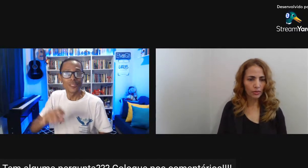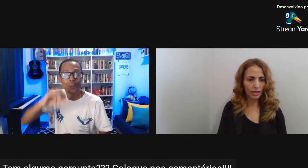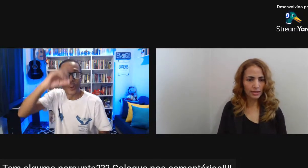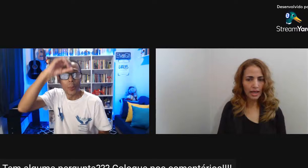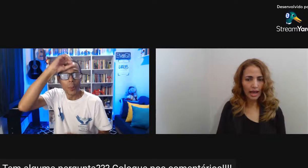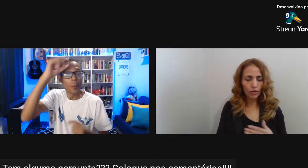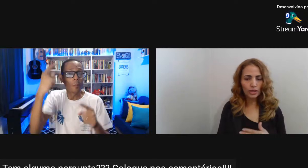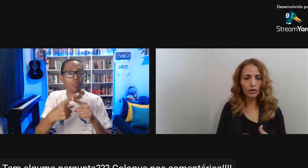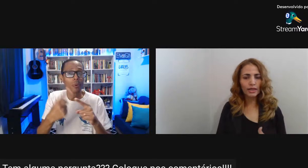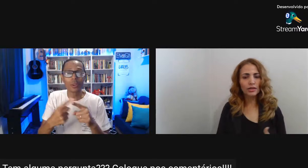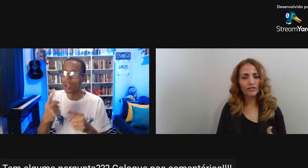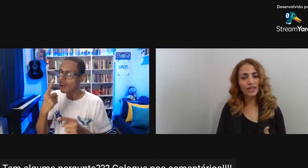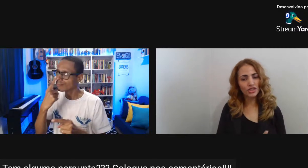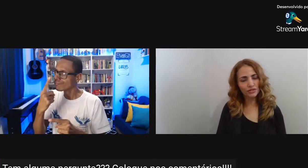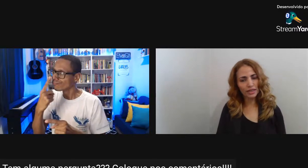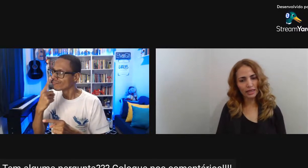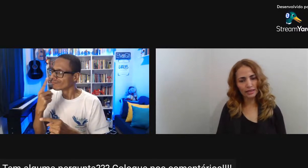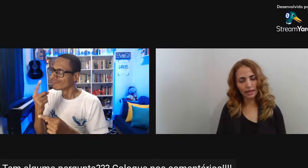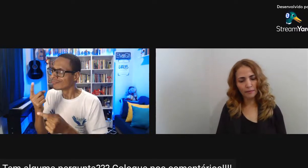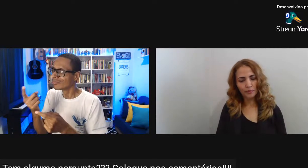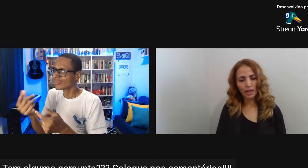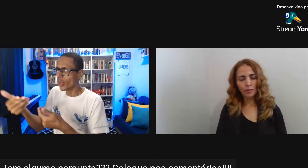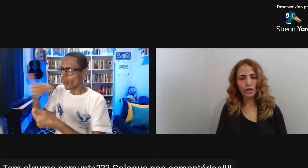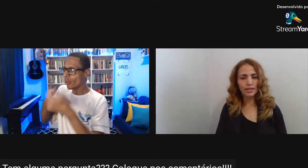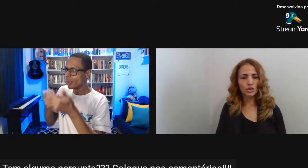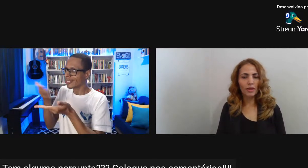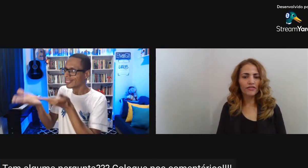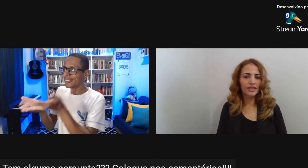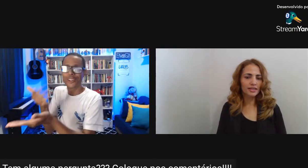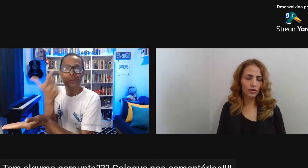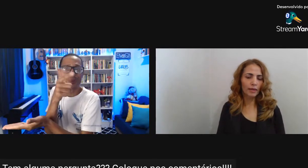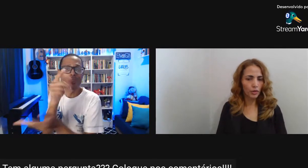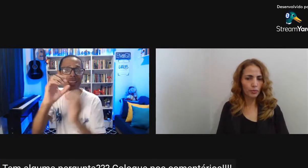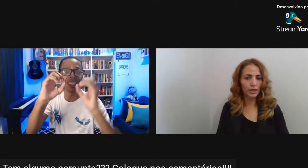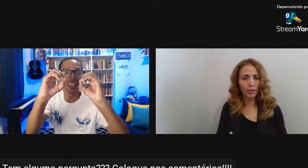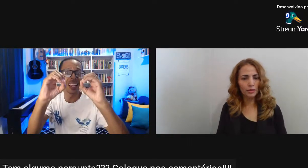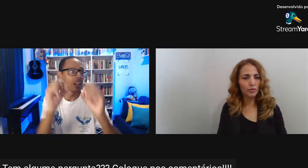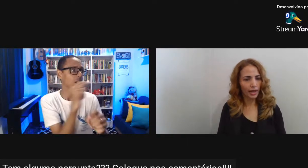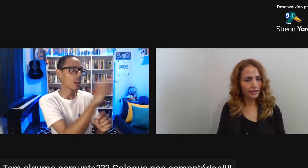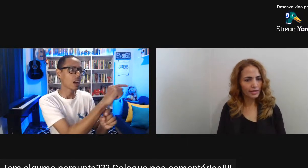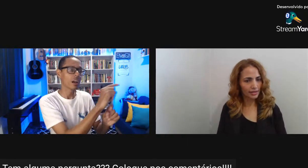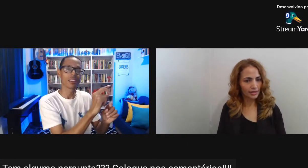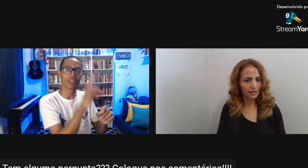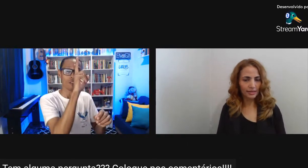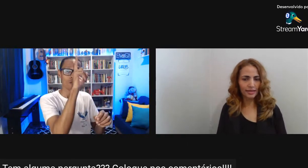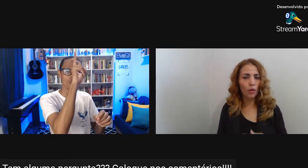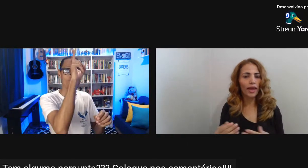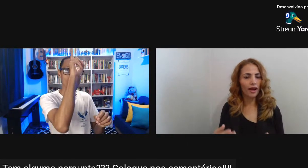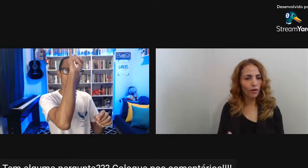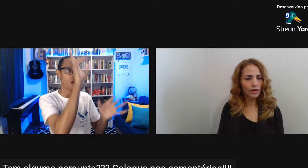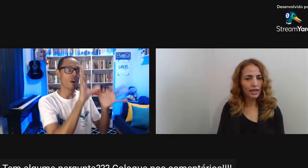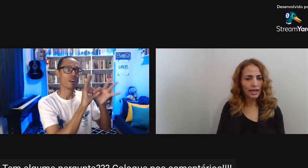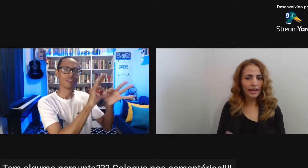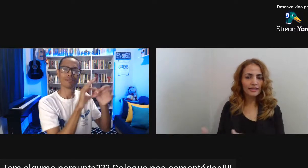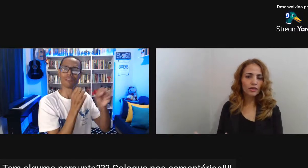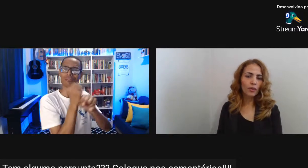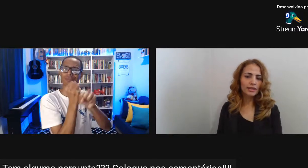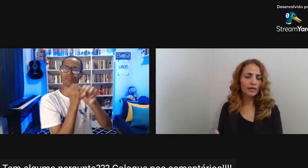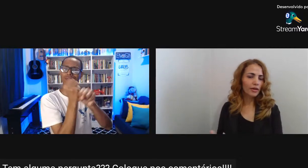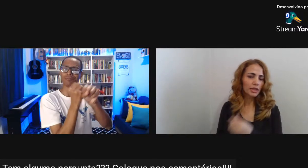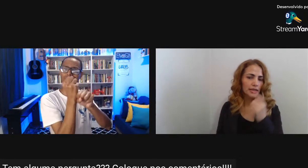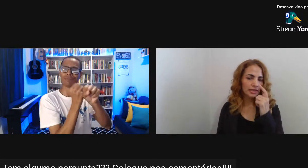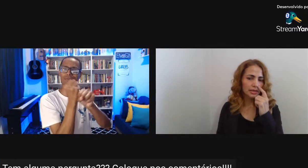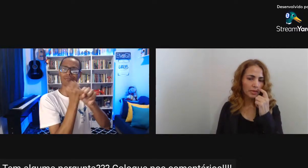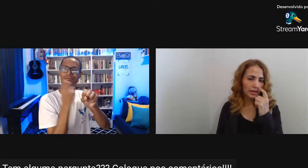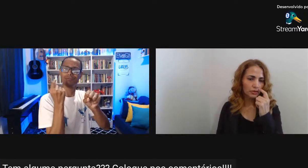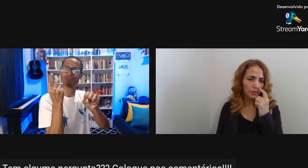Essa conexão com eles A única conexão afetiva Que ela tem Embora seja uma afeição Na minha opinião Manipulada E não real É com